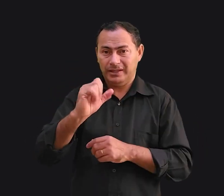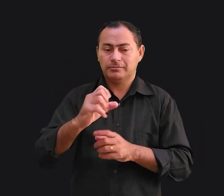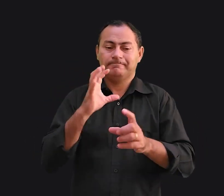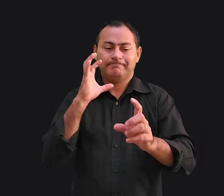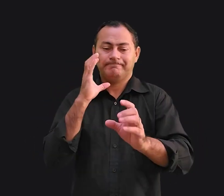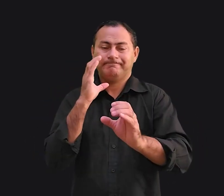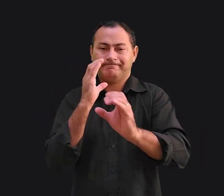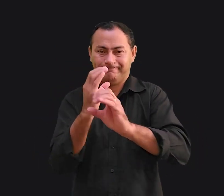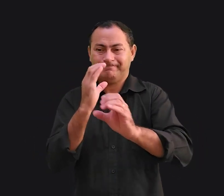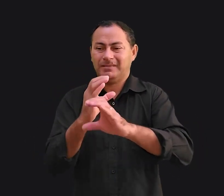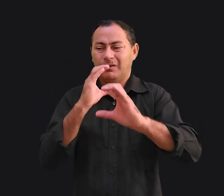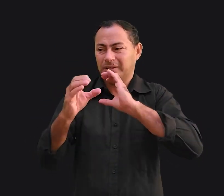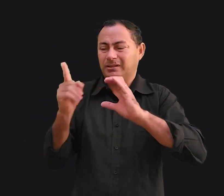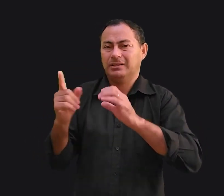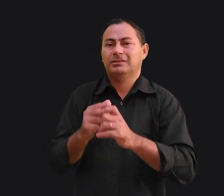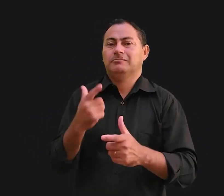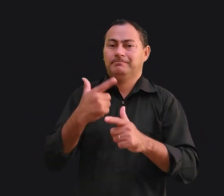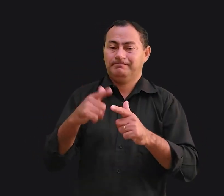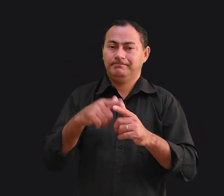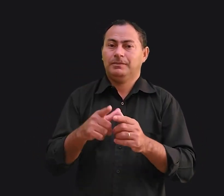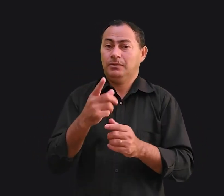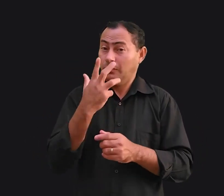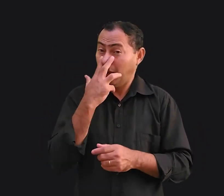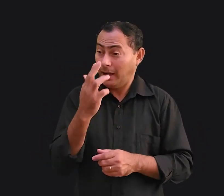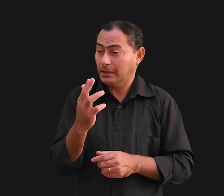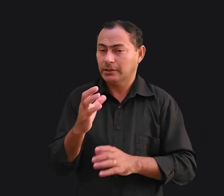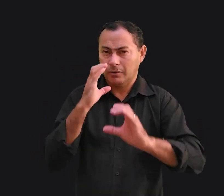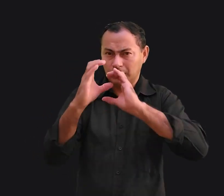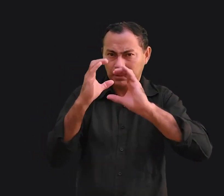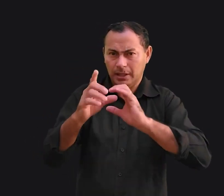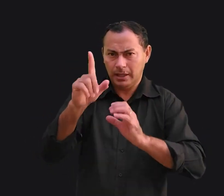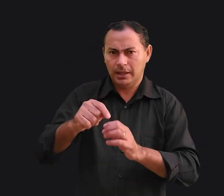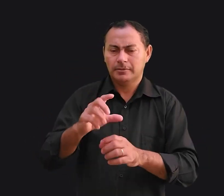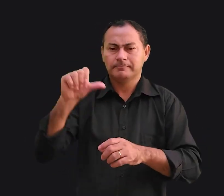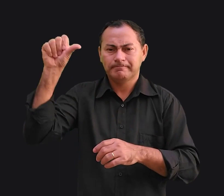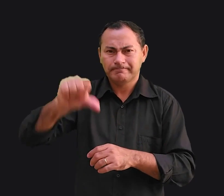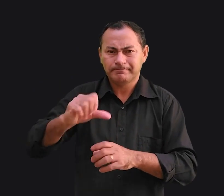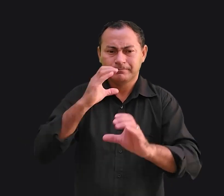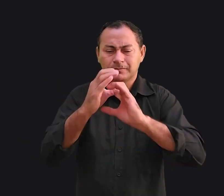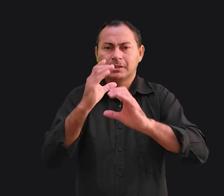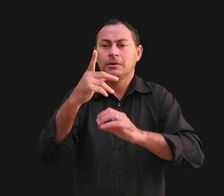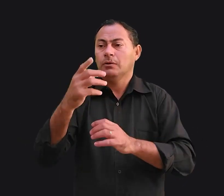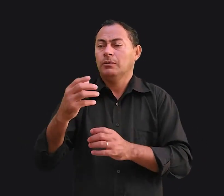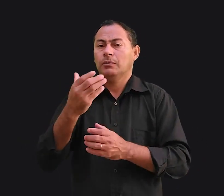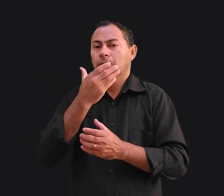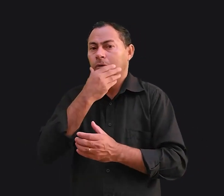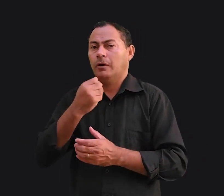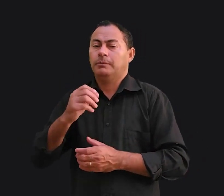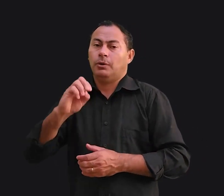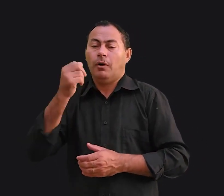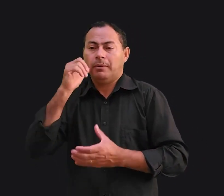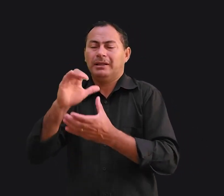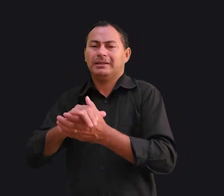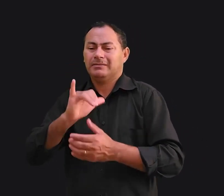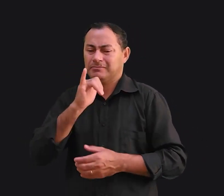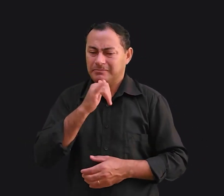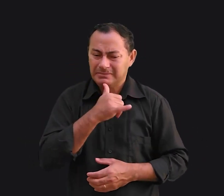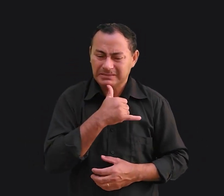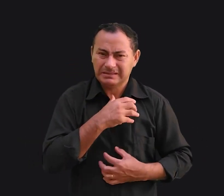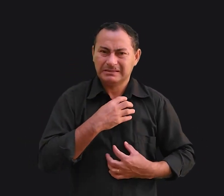a comunicação deles. Você não acha que a comunicação será prejudicada se o seu cônjuge estiver deprimido? Pode